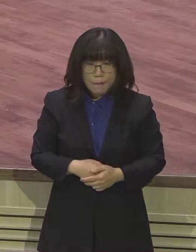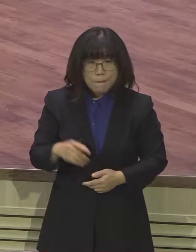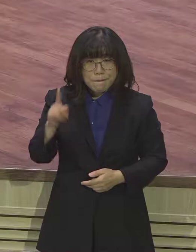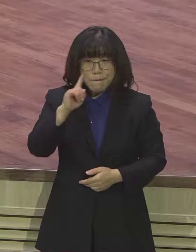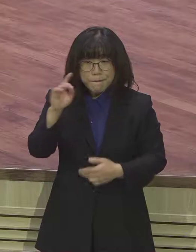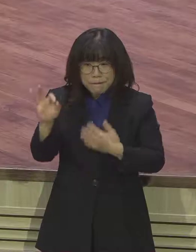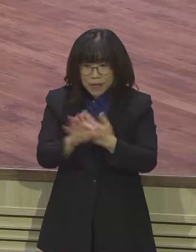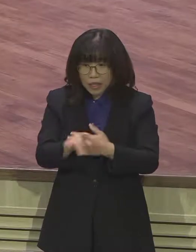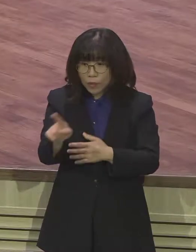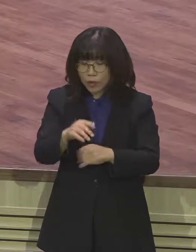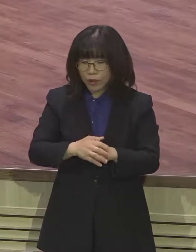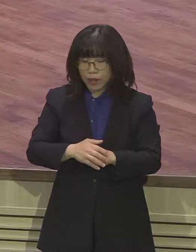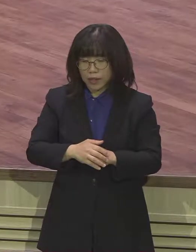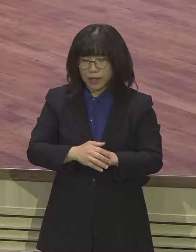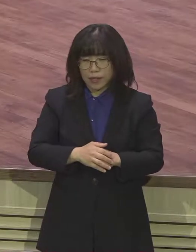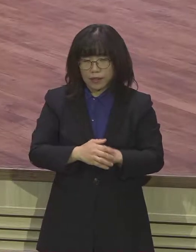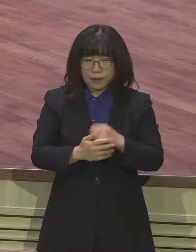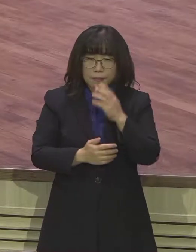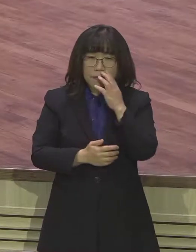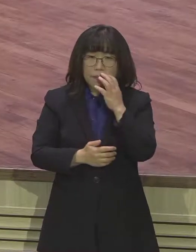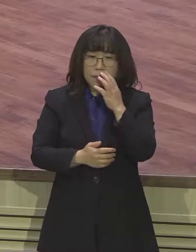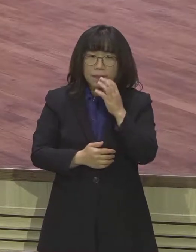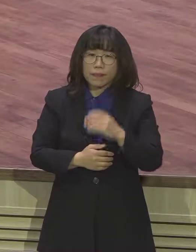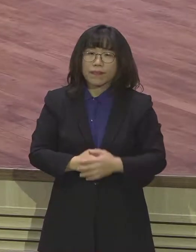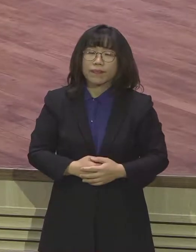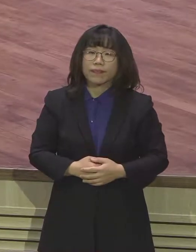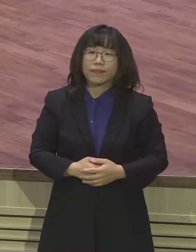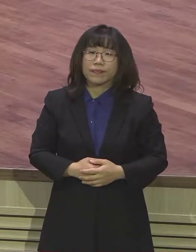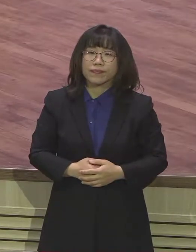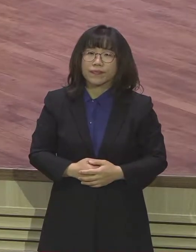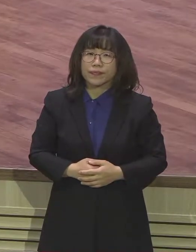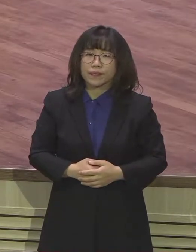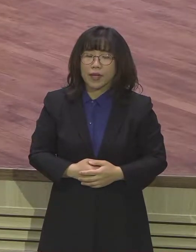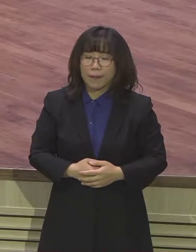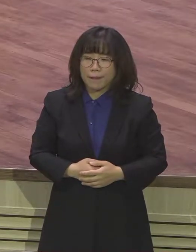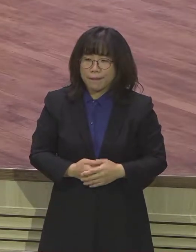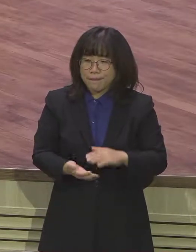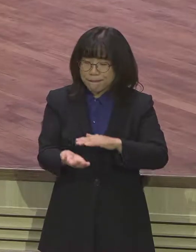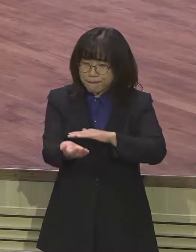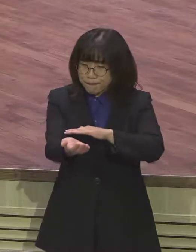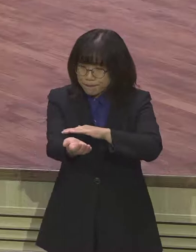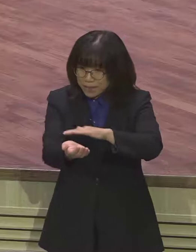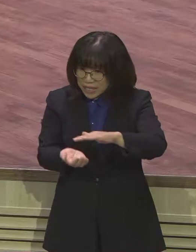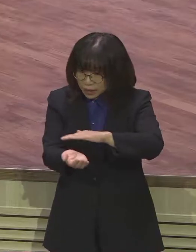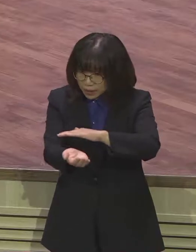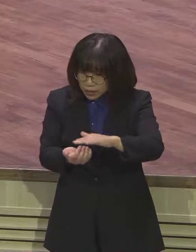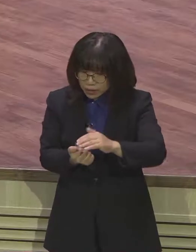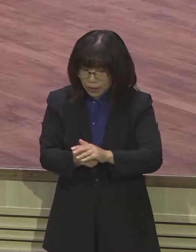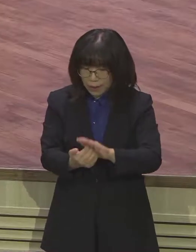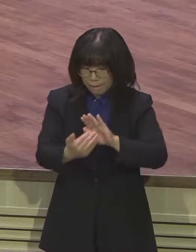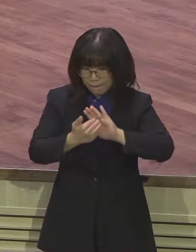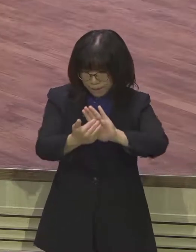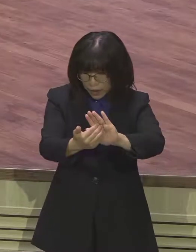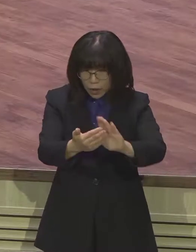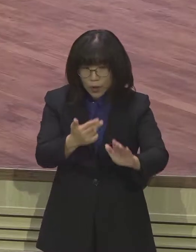쌓지 않은 축대가 문제가 되어지고 사전에 알면서도 대비하지 않은 것들이 머니리 되어질 수밖에 없습니다. 저는